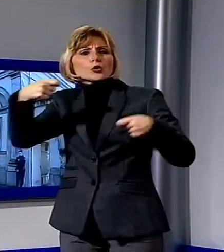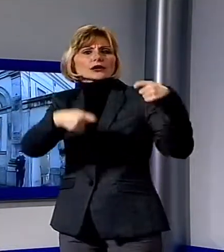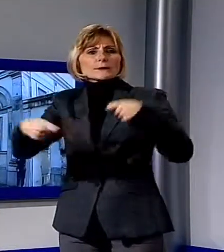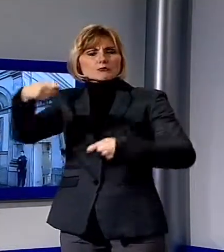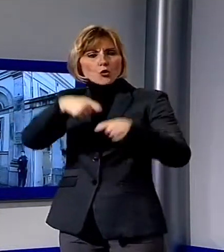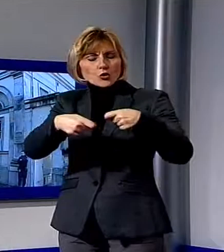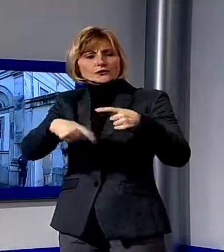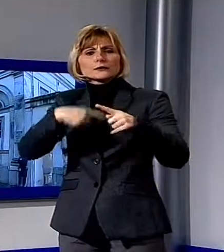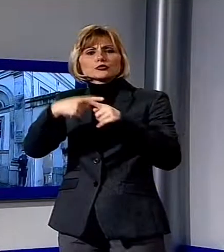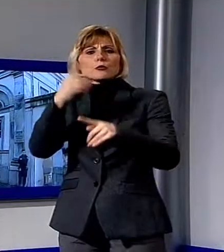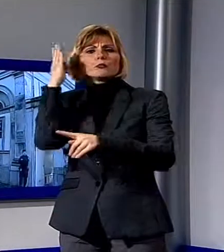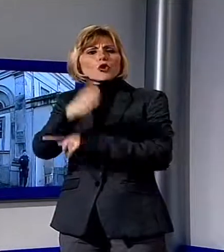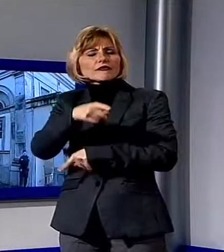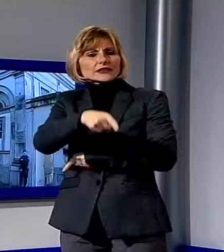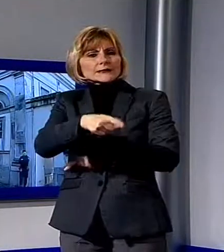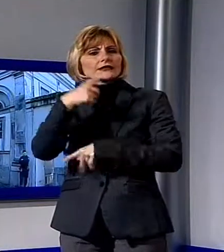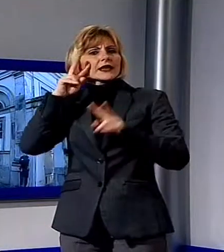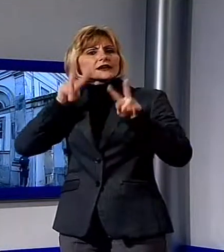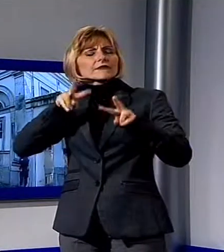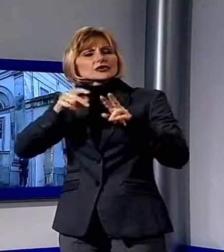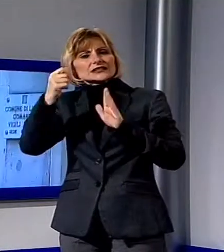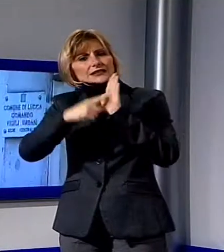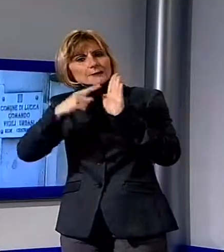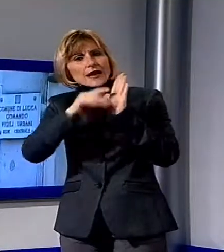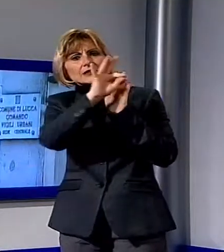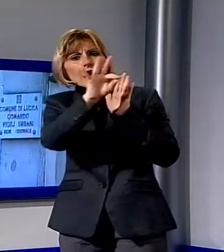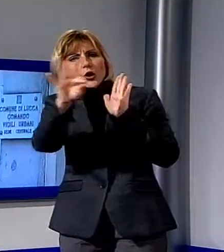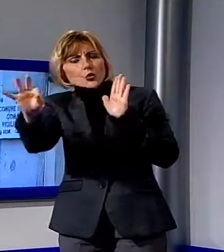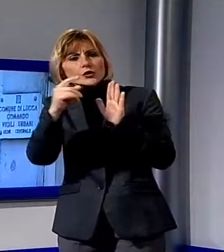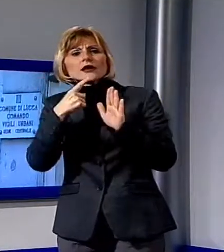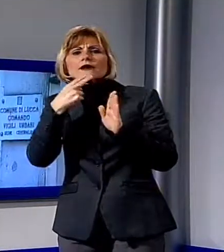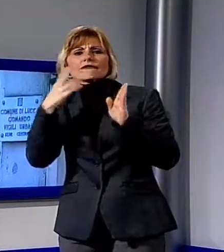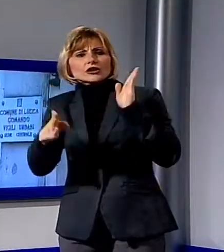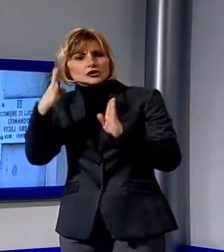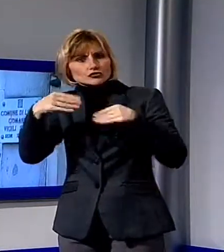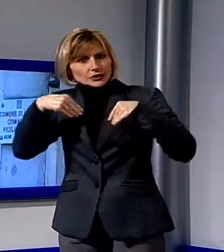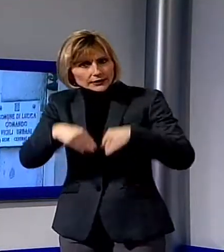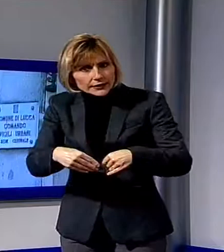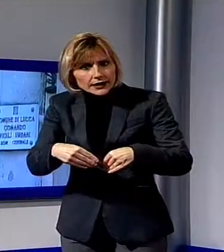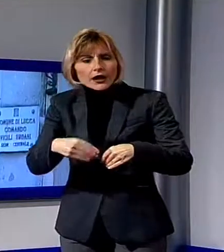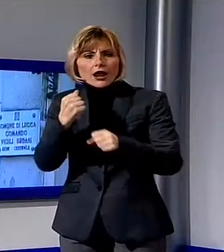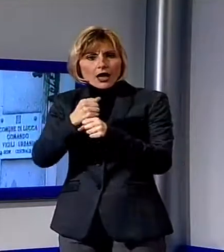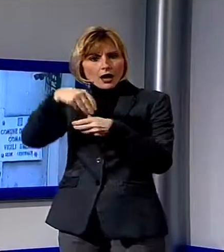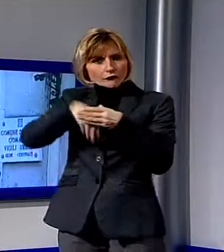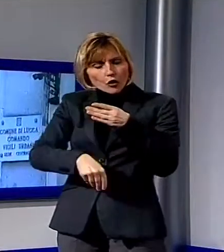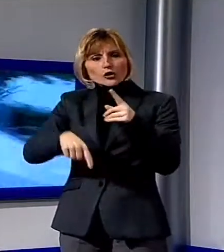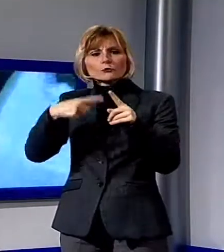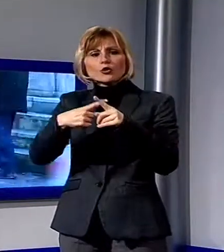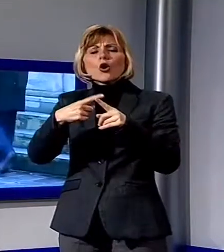assunti da Carmignani per la revisione degli stipendi di alcuni agenti in servizio al comando di Lucca e tutta la corrispondenza tenuta dal